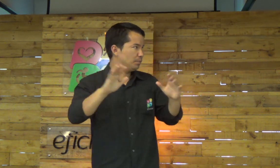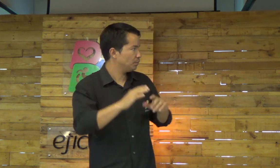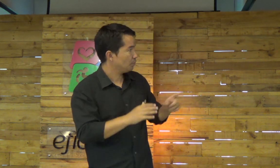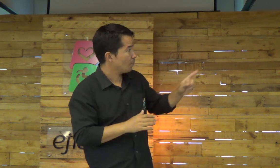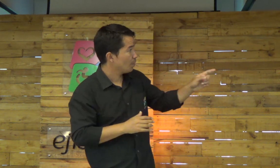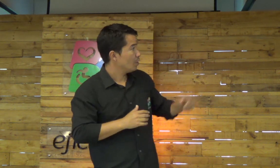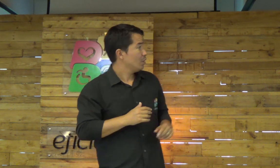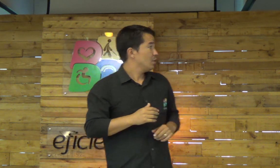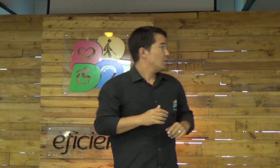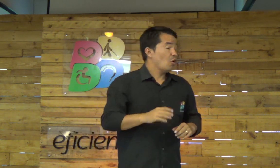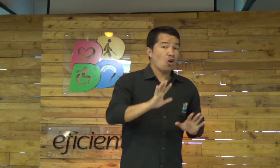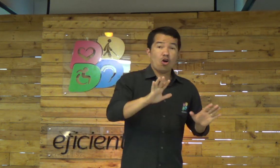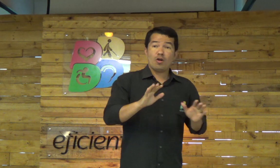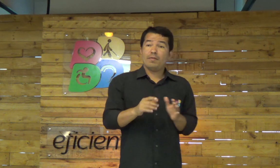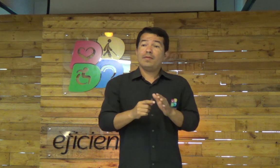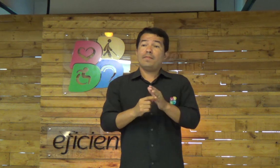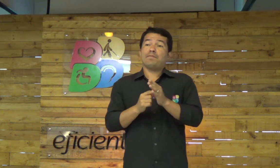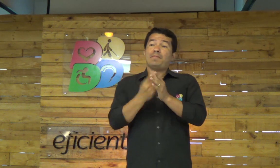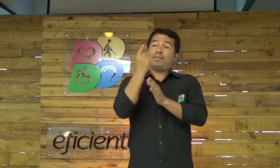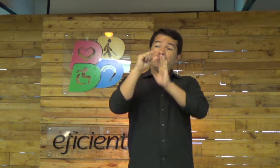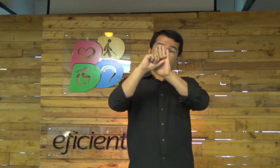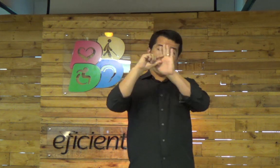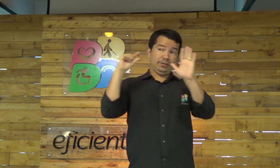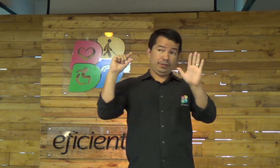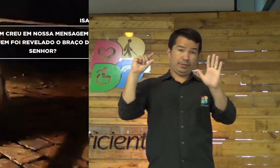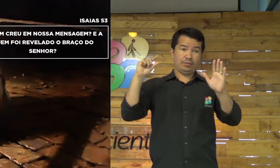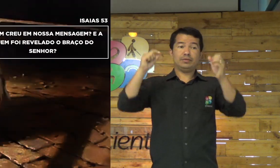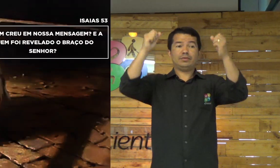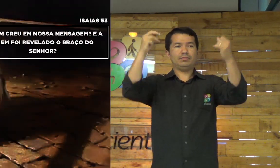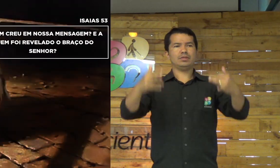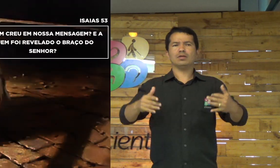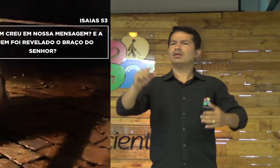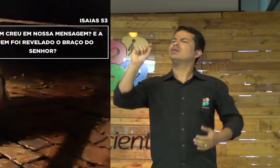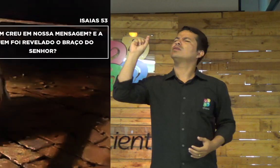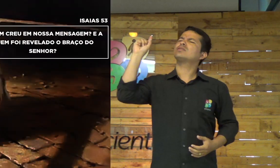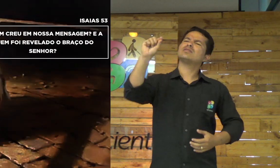vezes, a gente lê e não percebe algumas coisas. Então, o primeiro versículo.